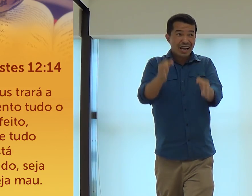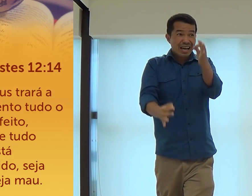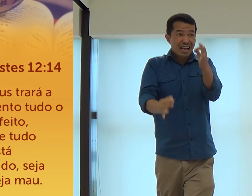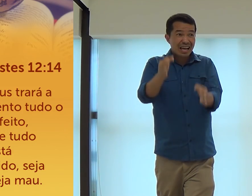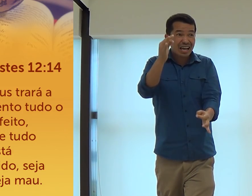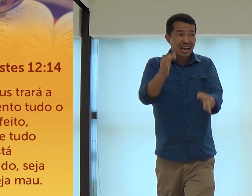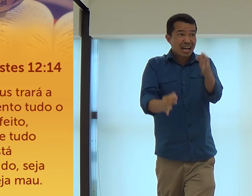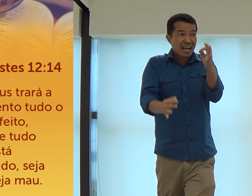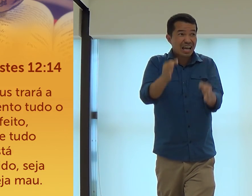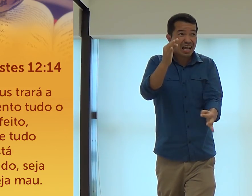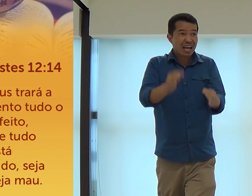e vai vir a julgar.